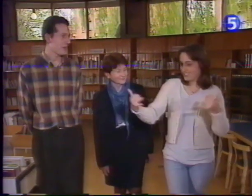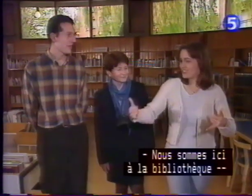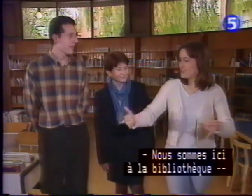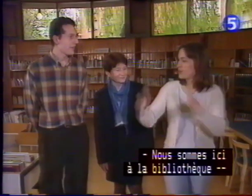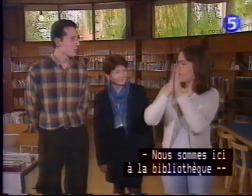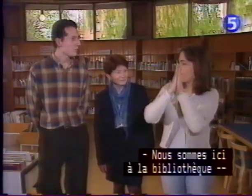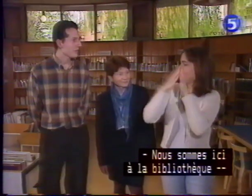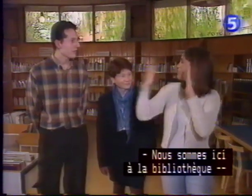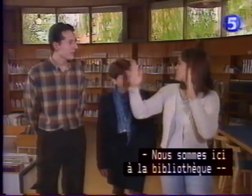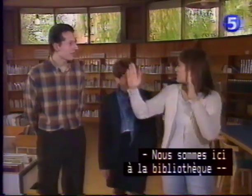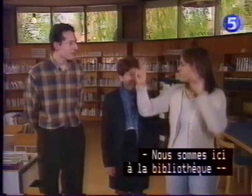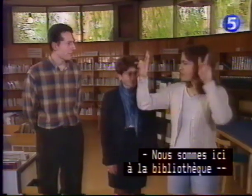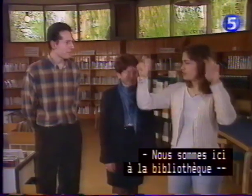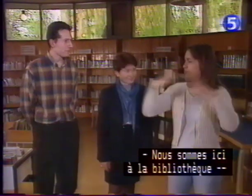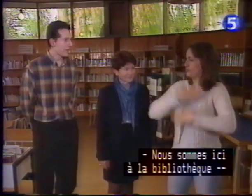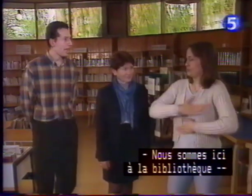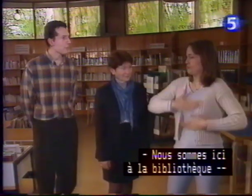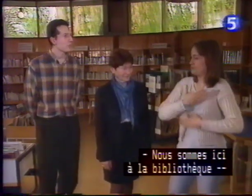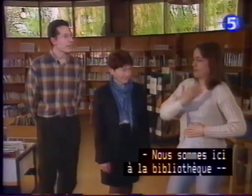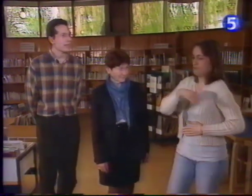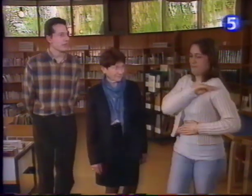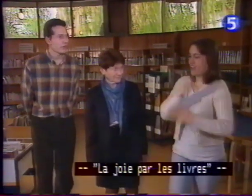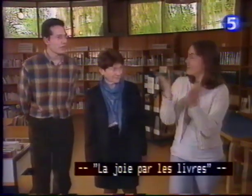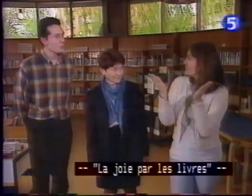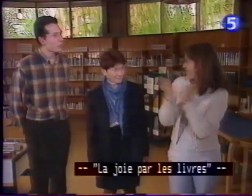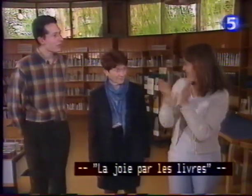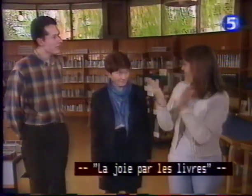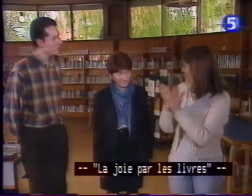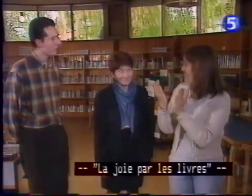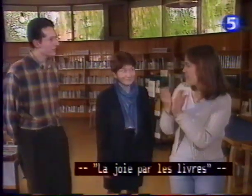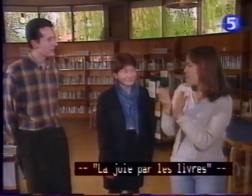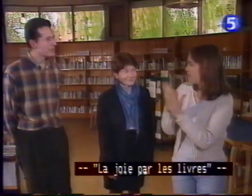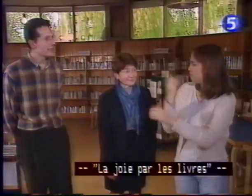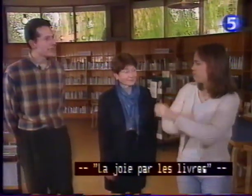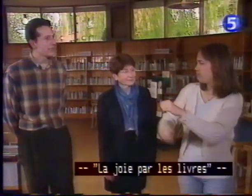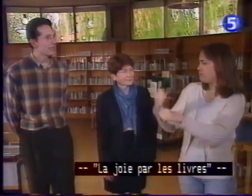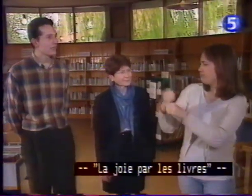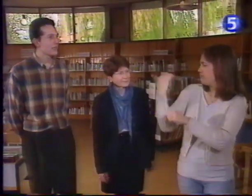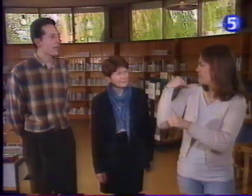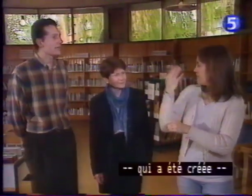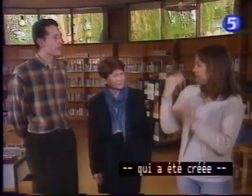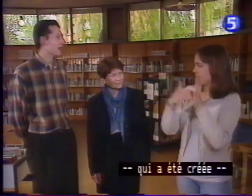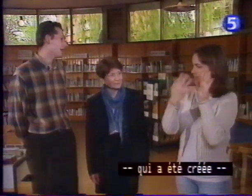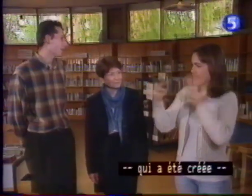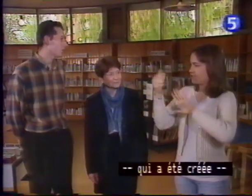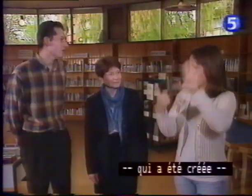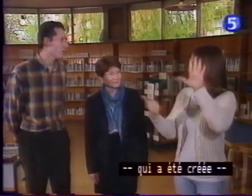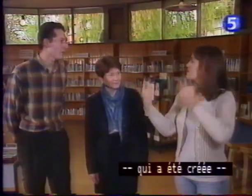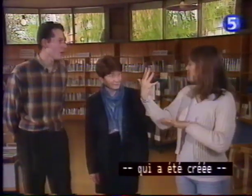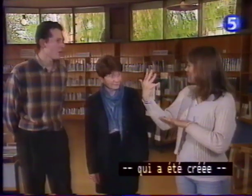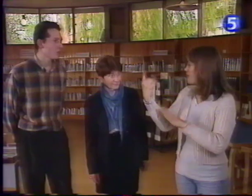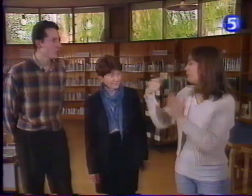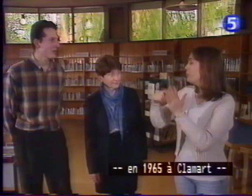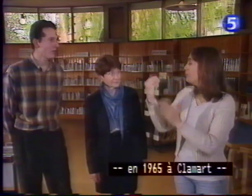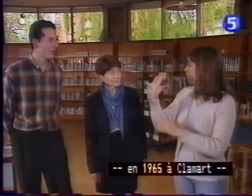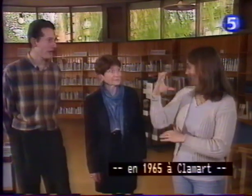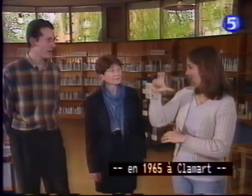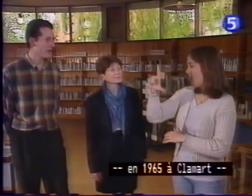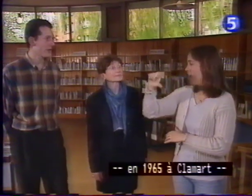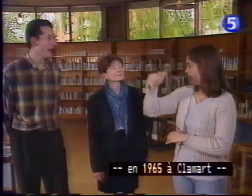Nous sommes ici à la bibliothèque La Joie par les livres, qui a été créée en 1965 à